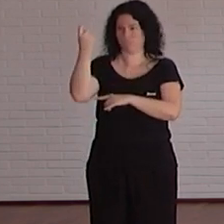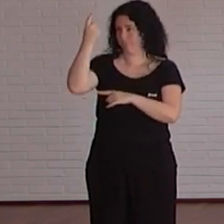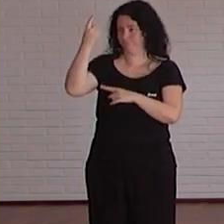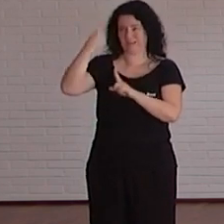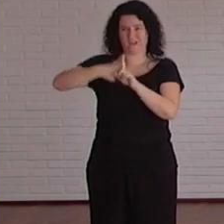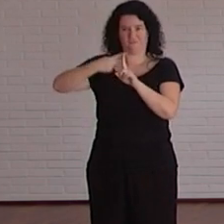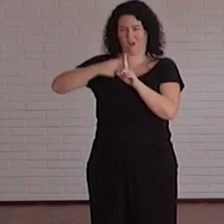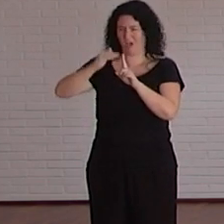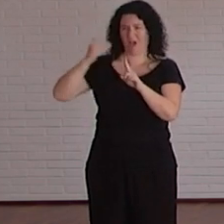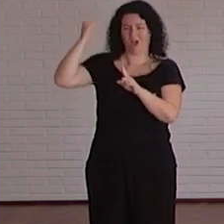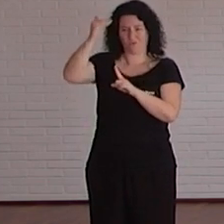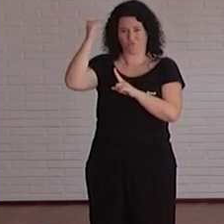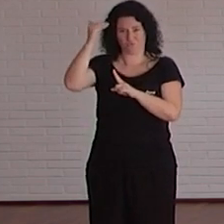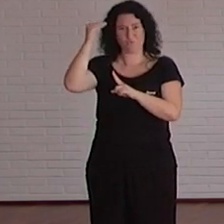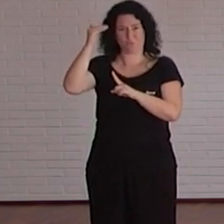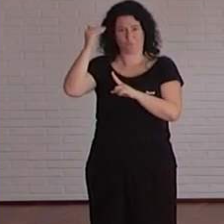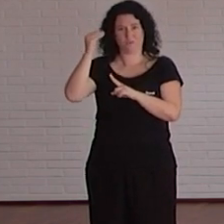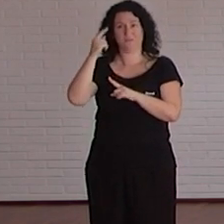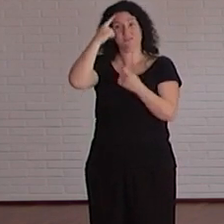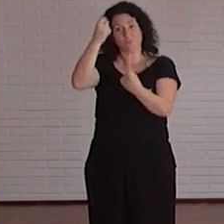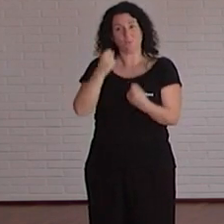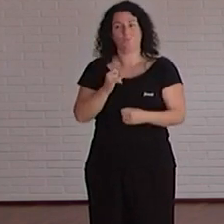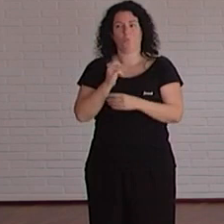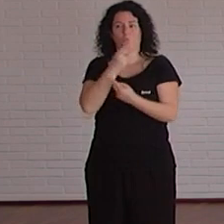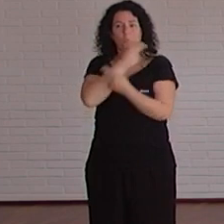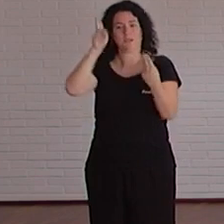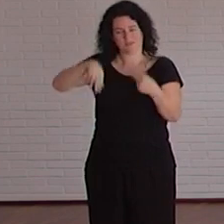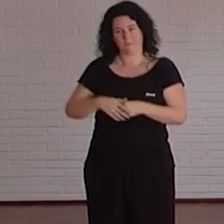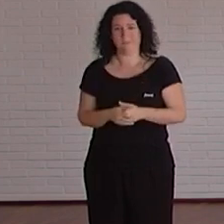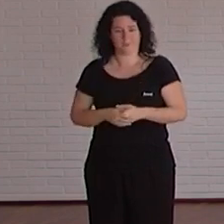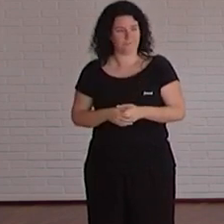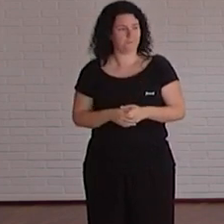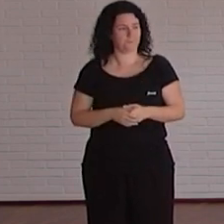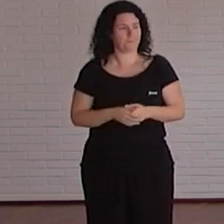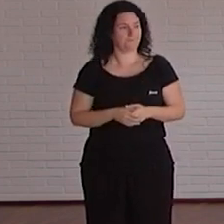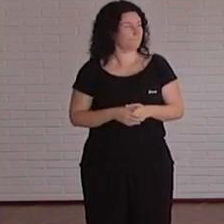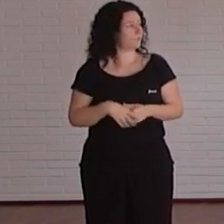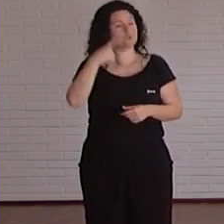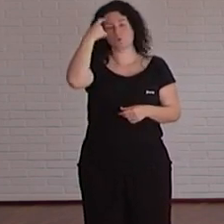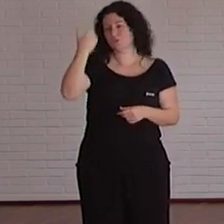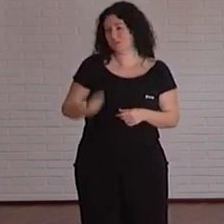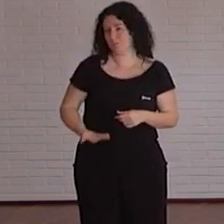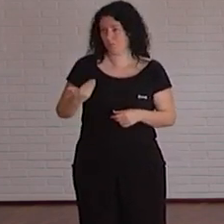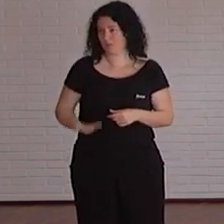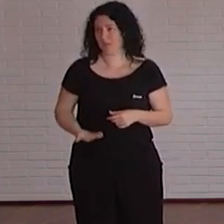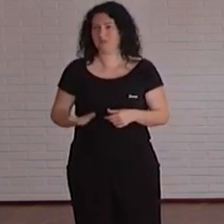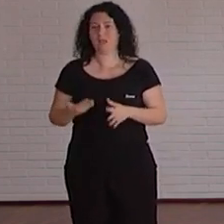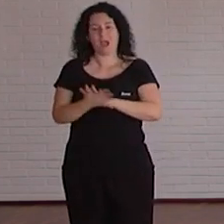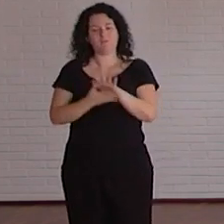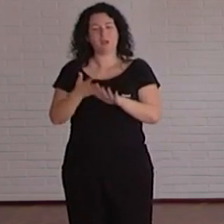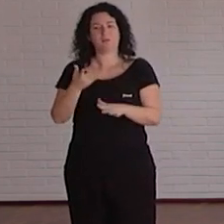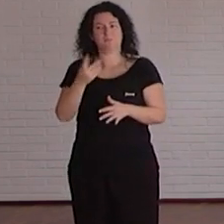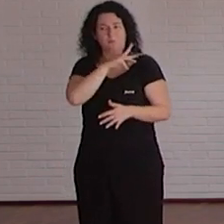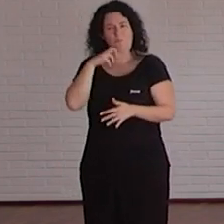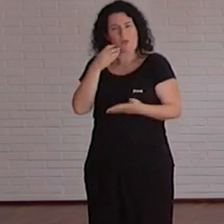que de las instituciones públicas que trabajan en esto y por tanto tanto la iniciativa de ponerlo en valor como de